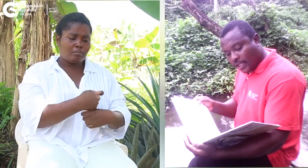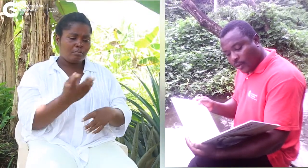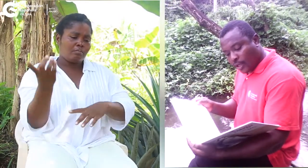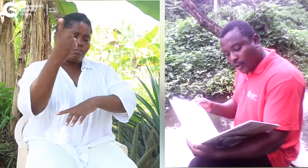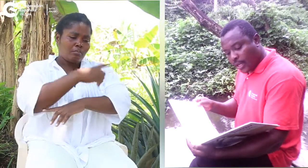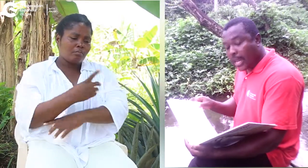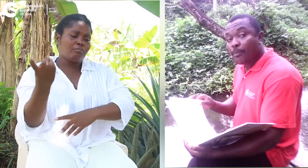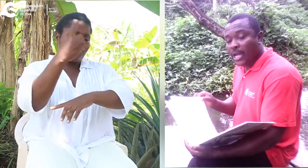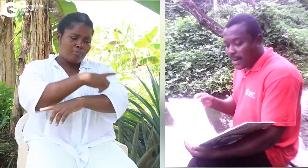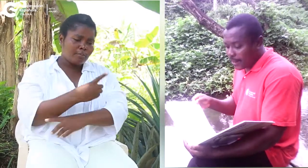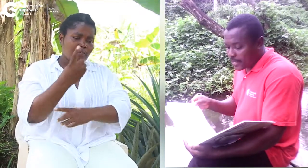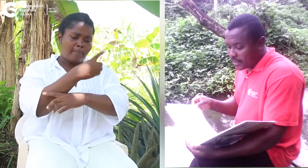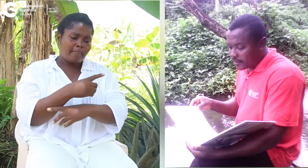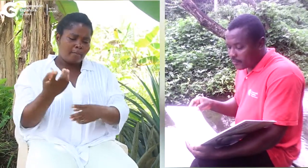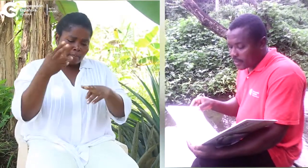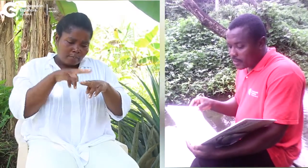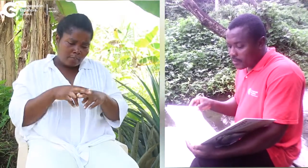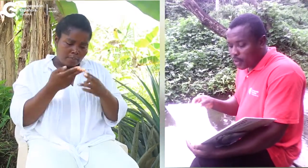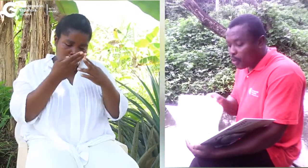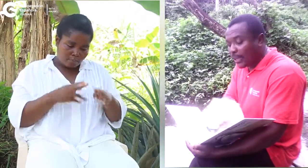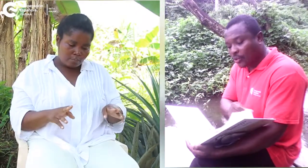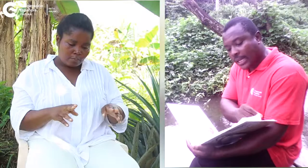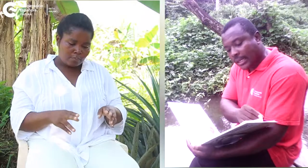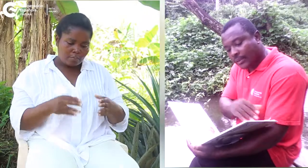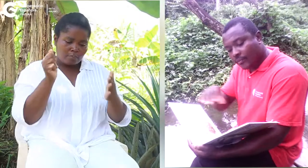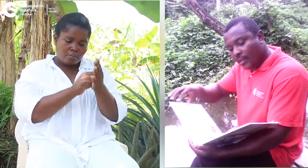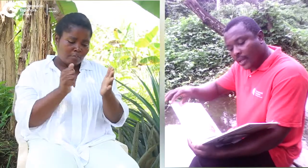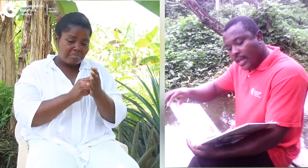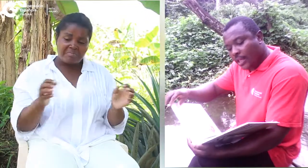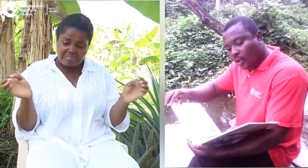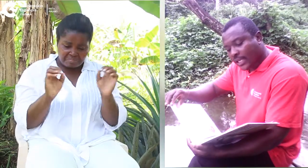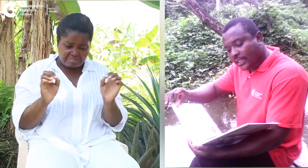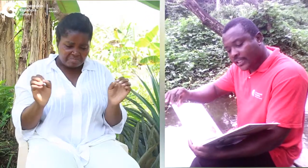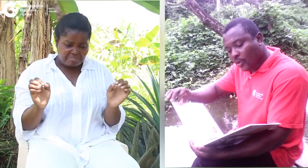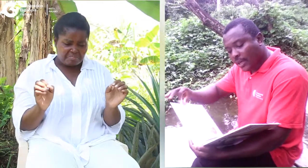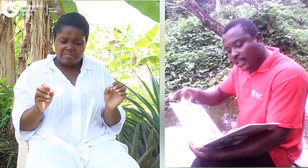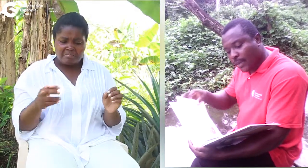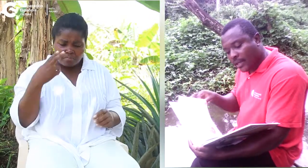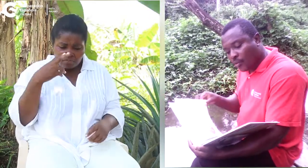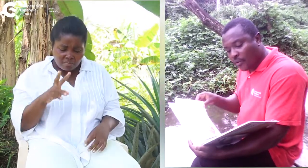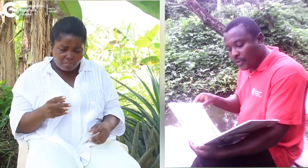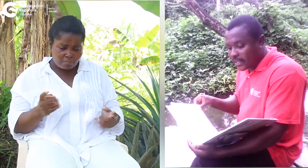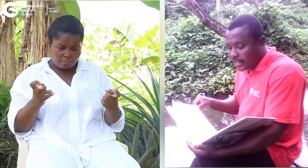Silo y Roy empollaban la piedra, pero no pasó nada. Entonces el señor Grasmai tuvo una idea.